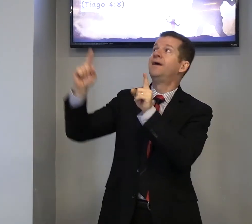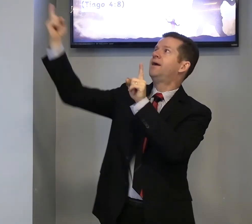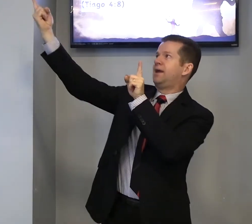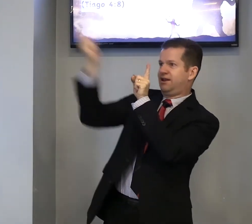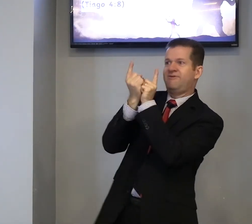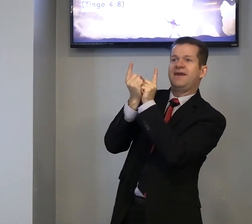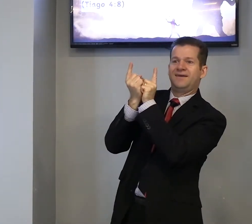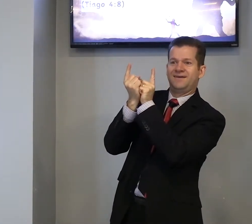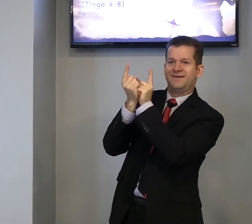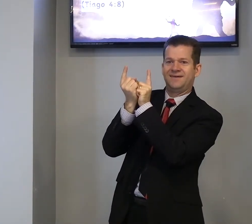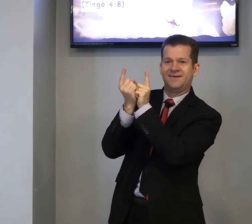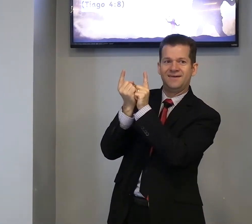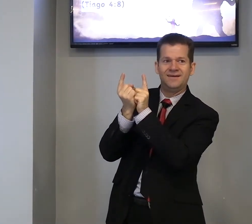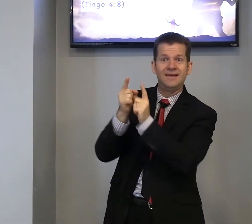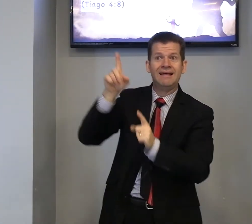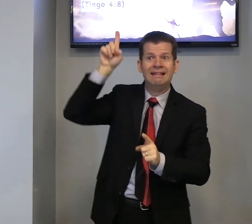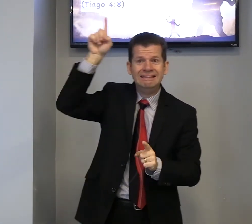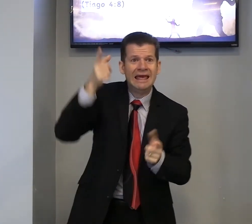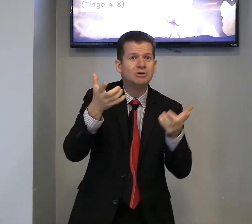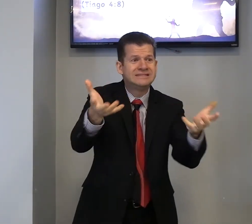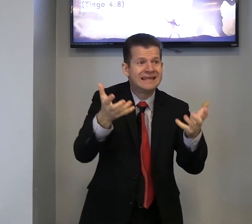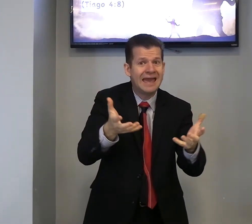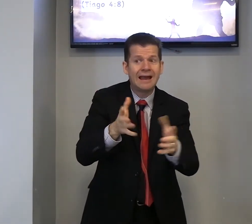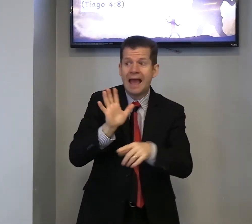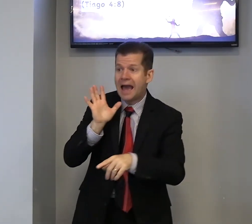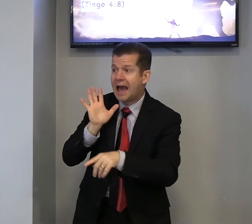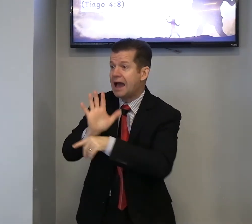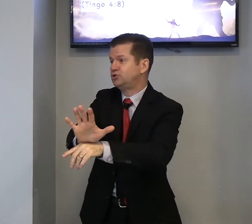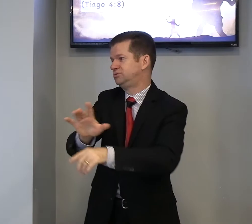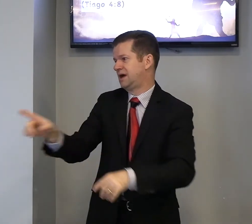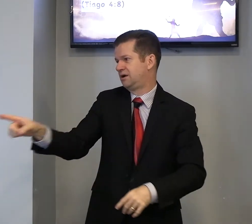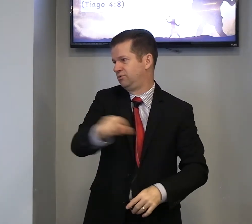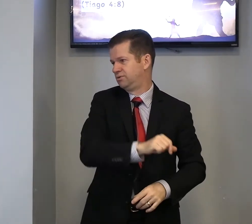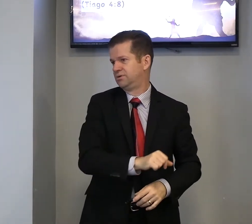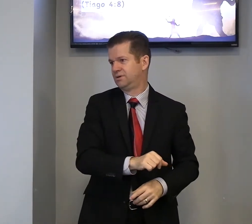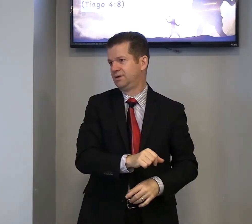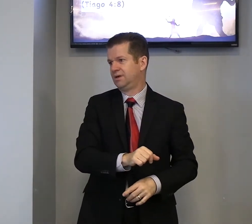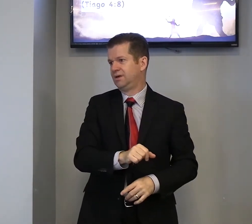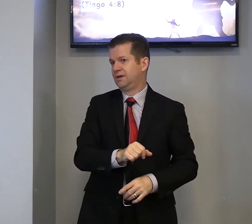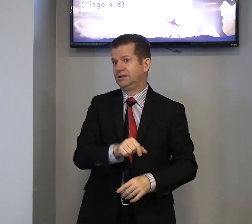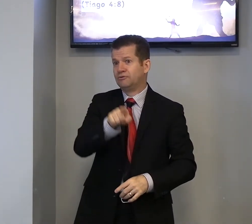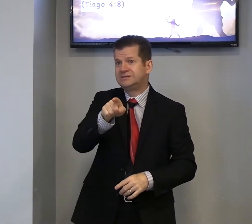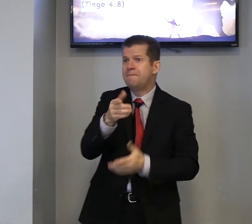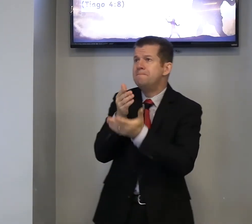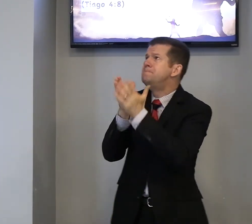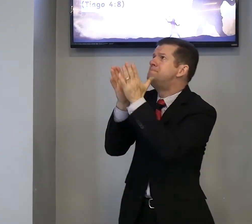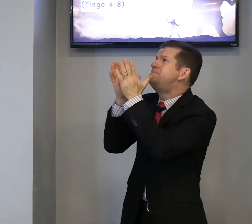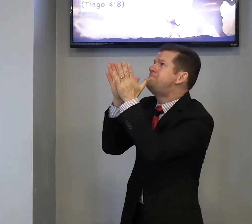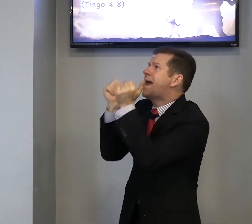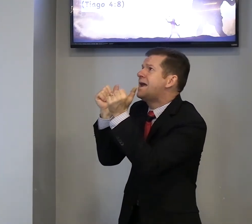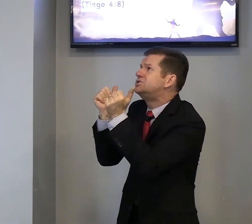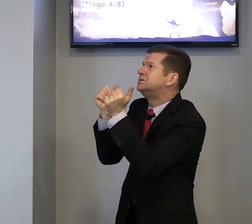Ele vem, Deus, quer, ajudar, então, você, pede,